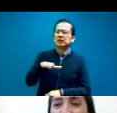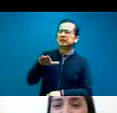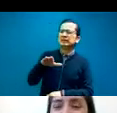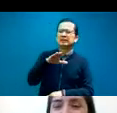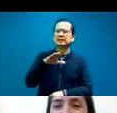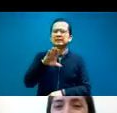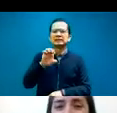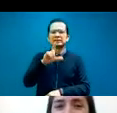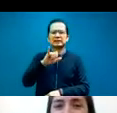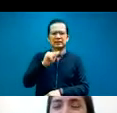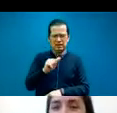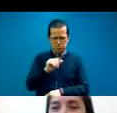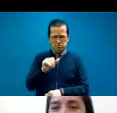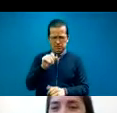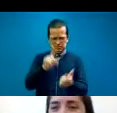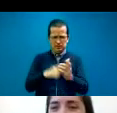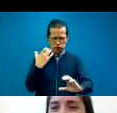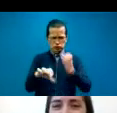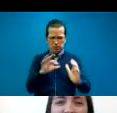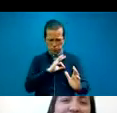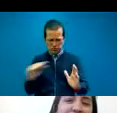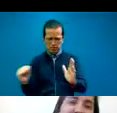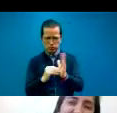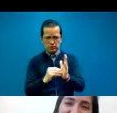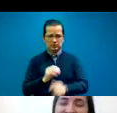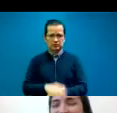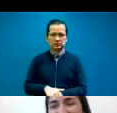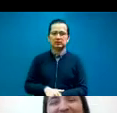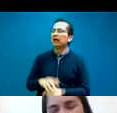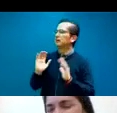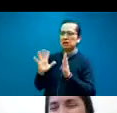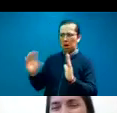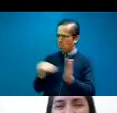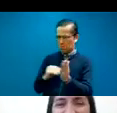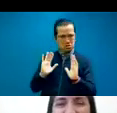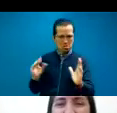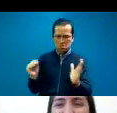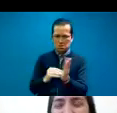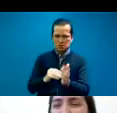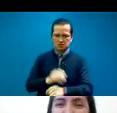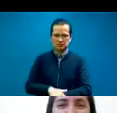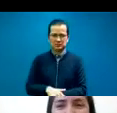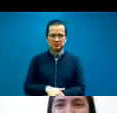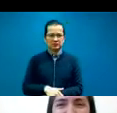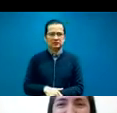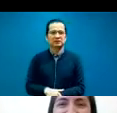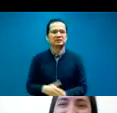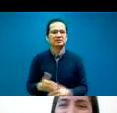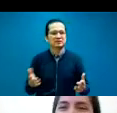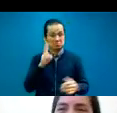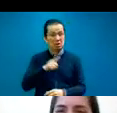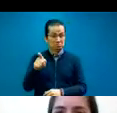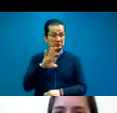a escribir en el chat. Ya lo hizo, ya puso los contactos, de hecho. Es muy eficiente, Cecilia. Muy, muy, muy.